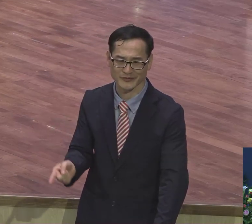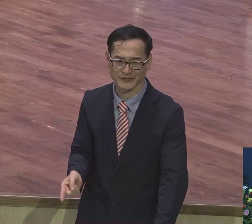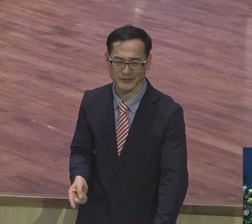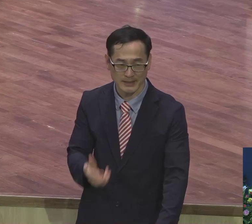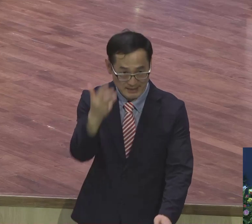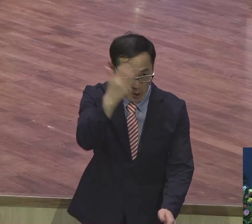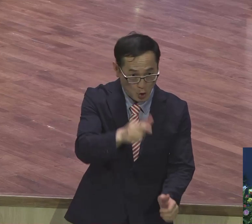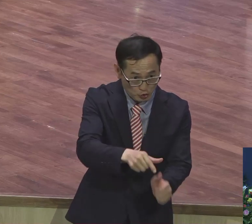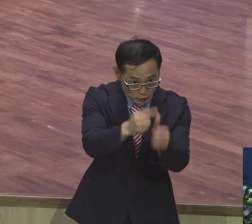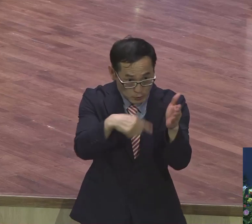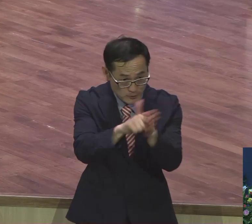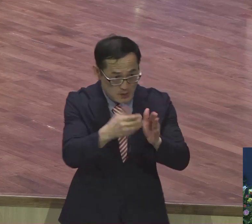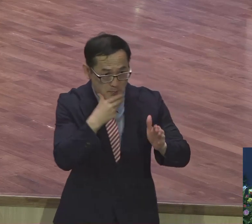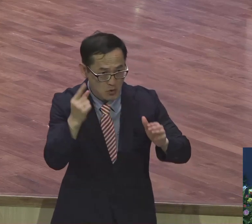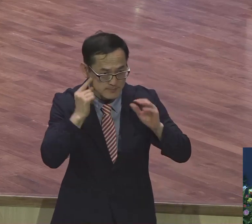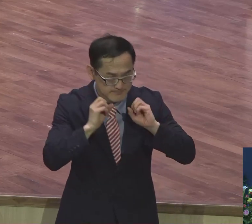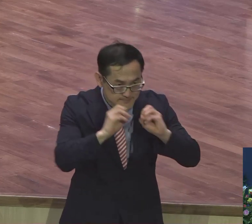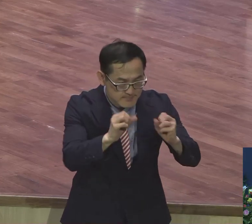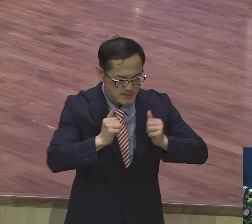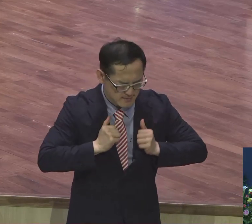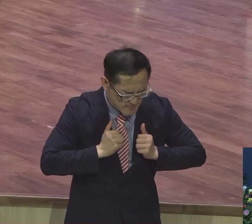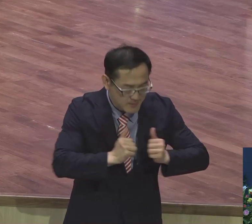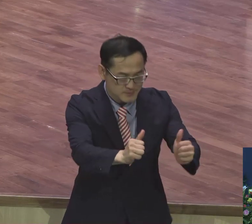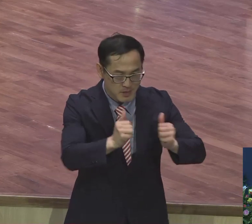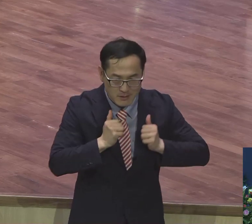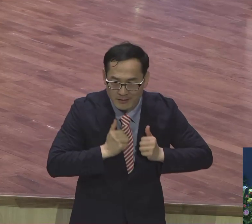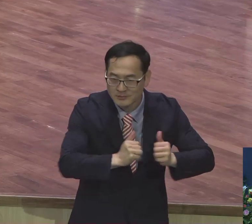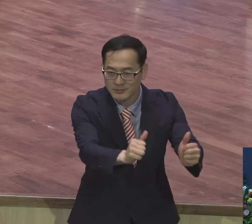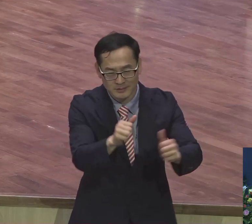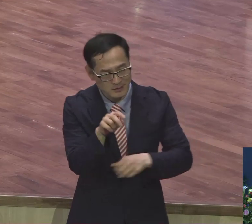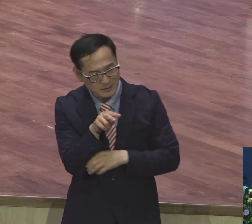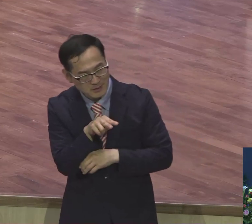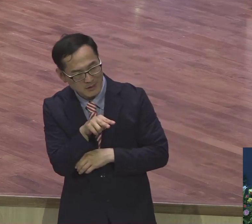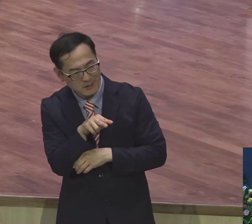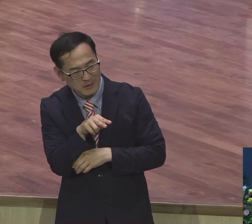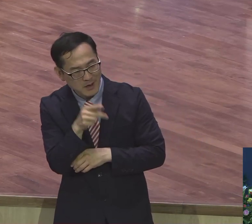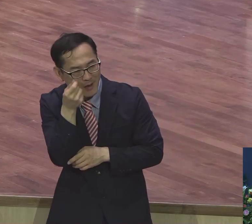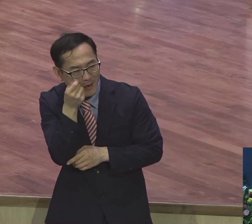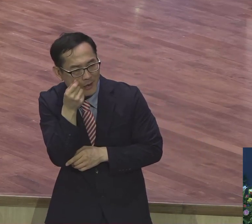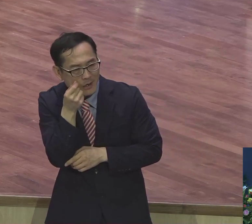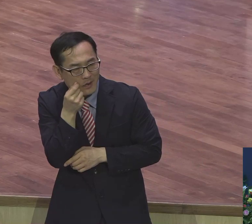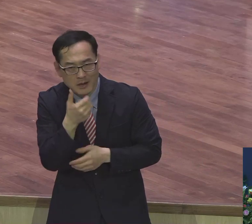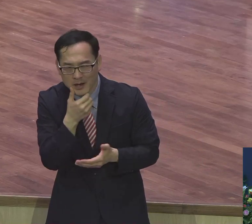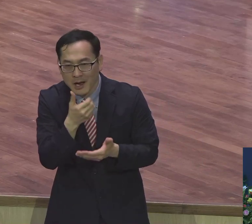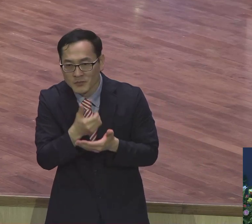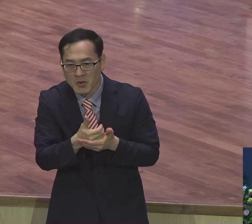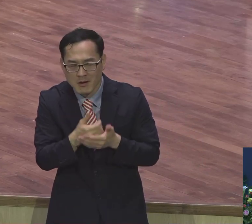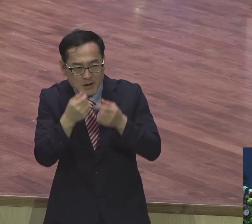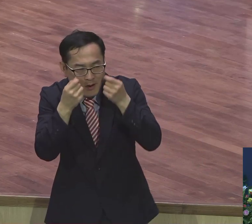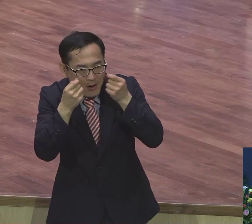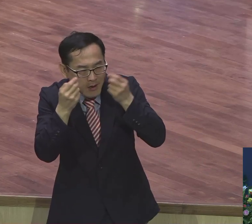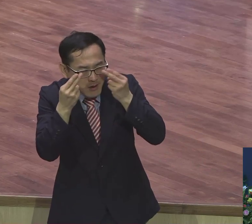영혼을 구원하게 했어요. 제가 간접적으로 들어보면 눈물이 나려고 그래요. 감동이 되거든요.